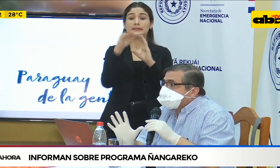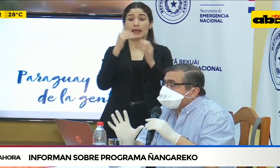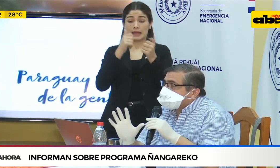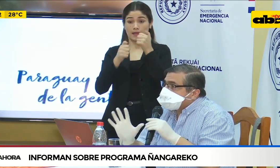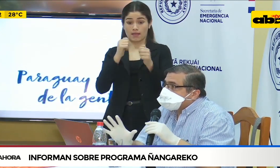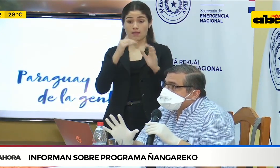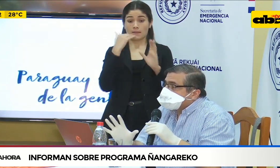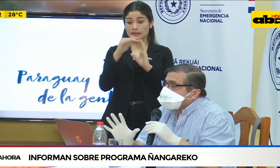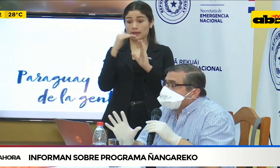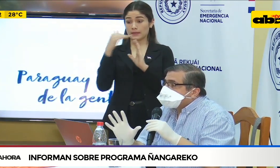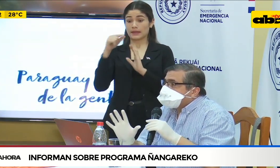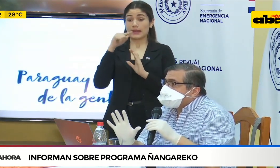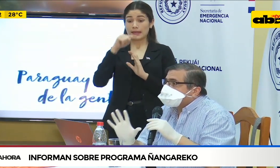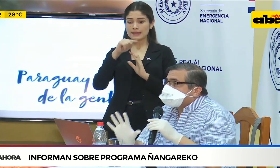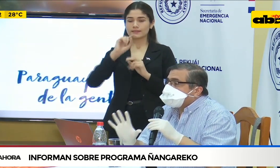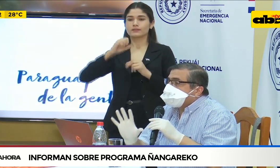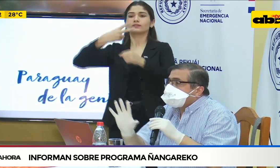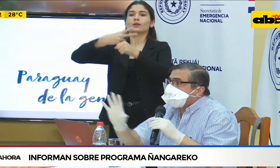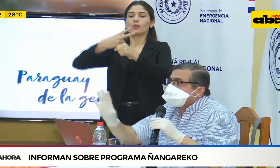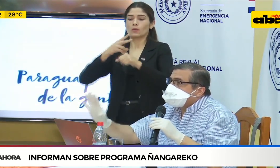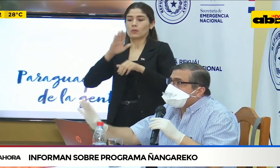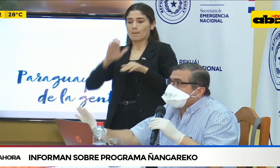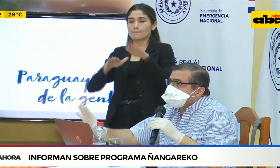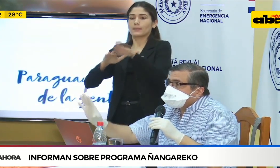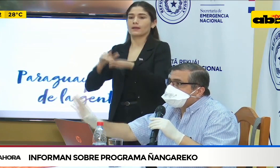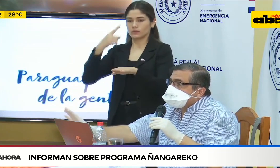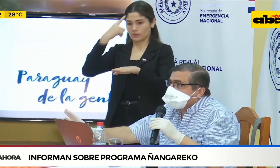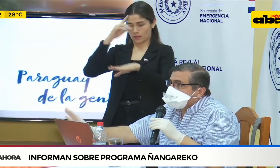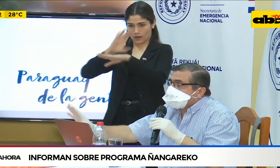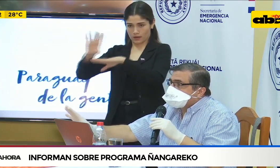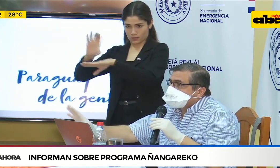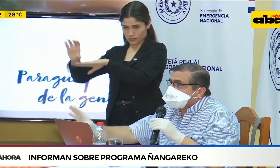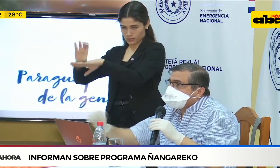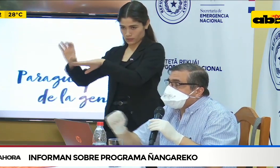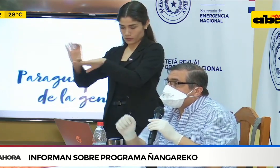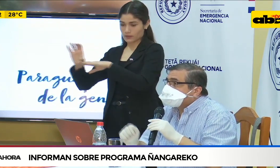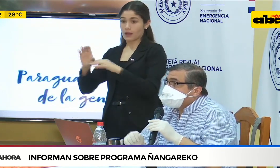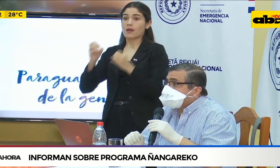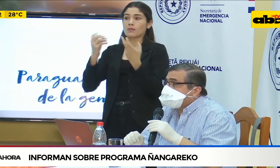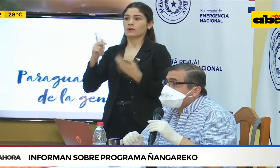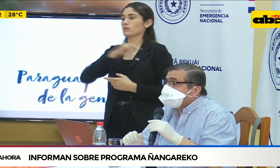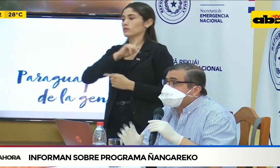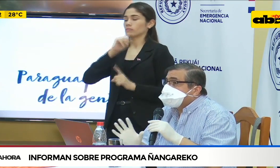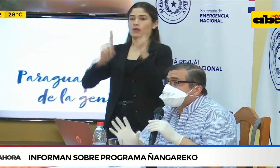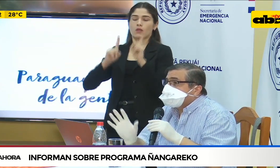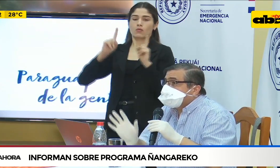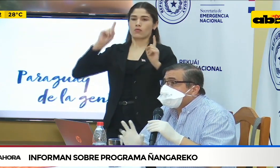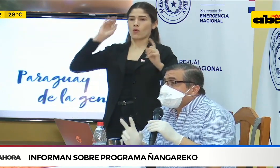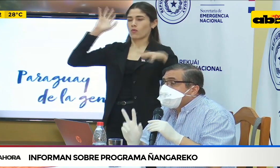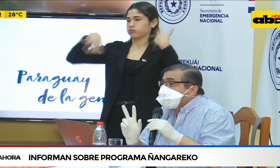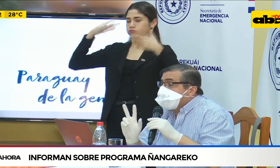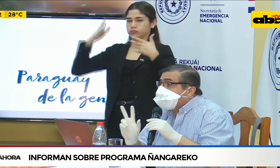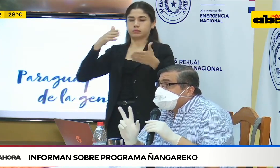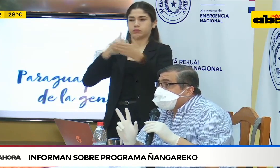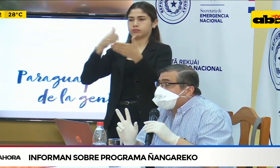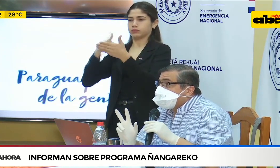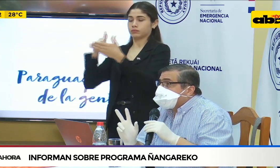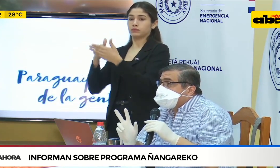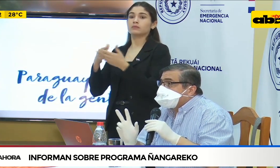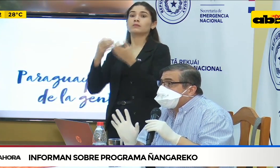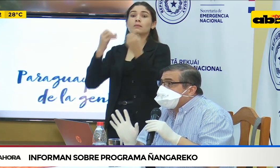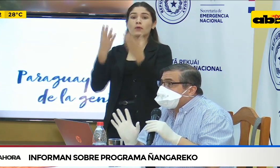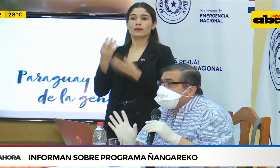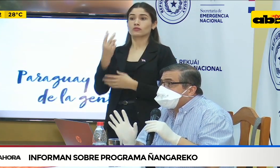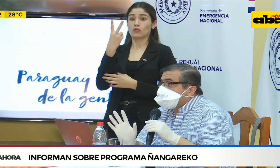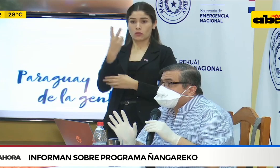probablemente la ansiedad se está volcando a la consulta en esa página. Eso hizo que dos páginas que